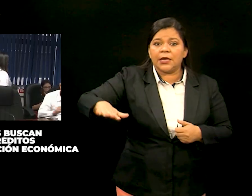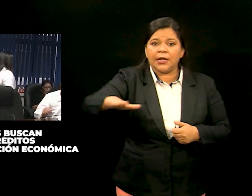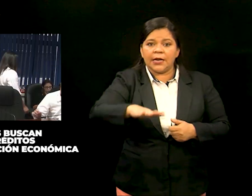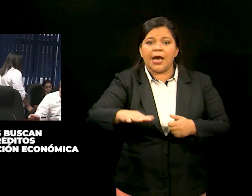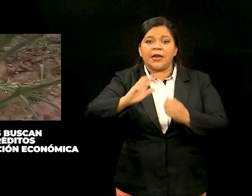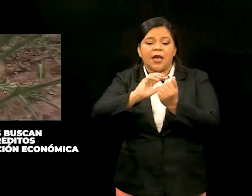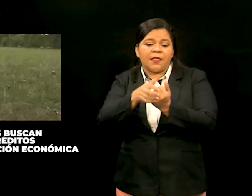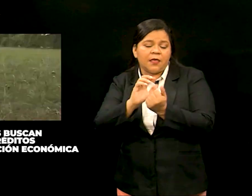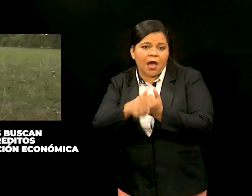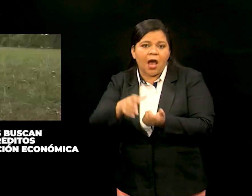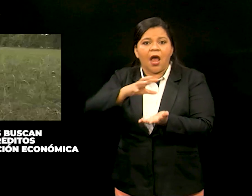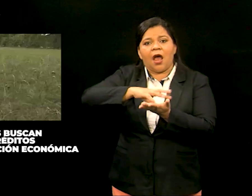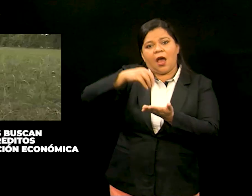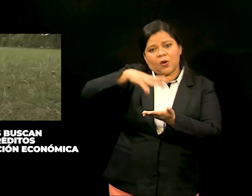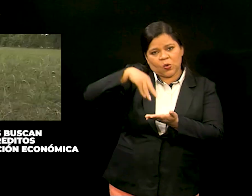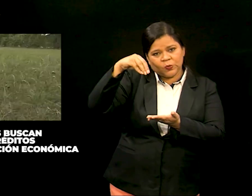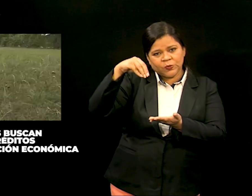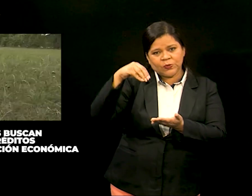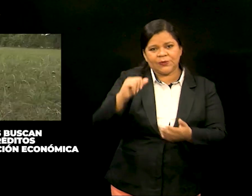cerealeros y arroz.